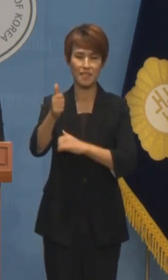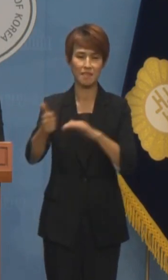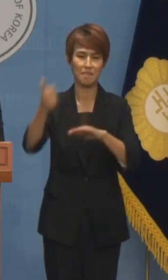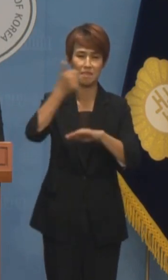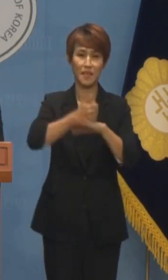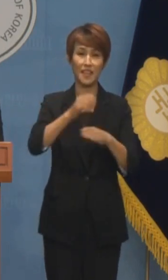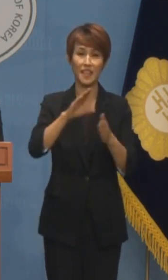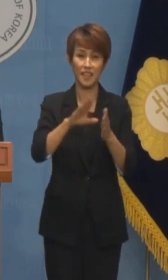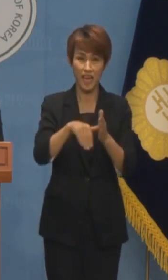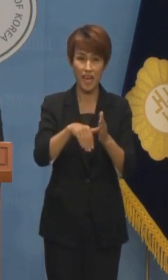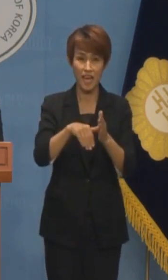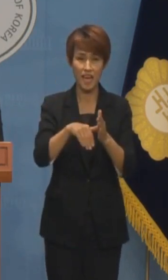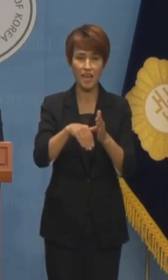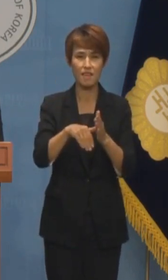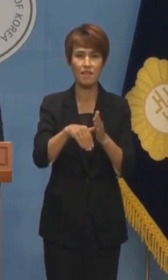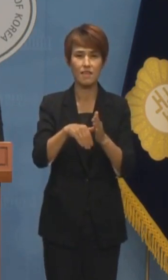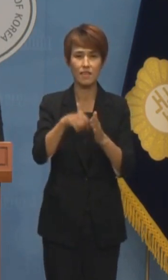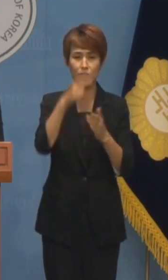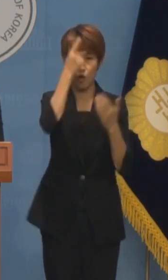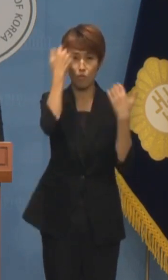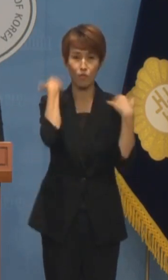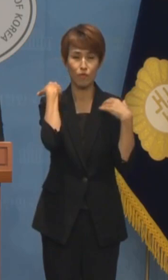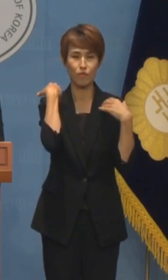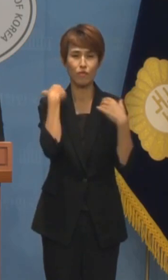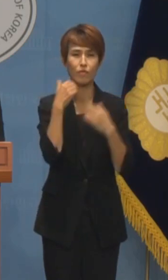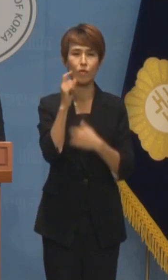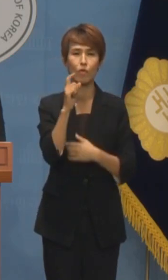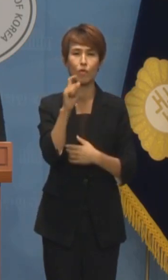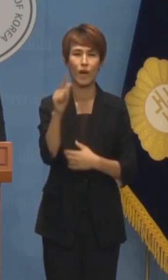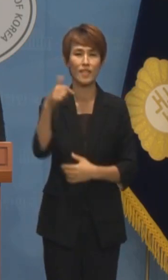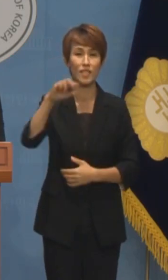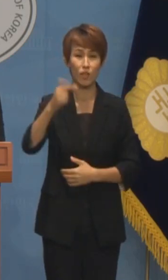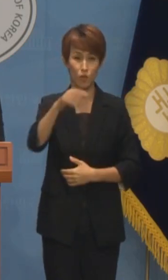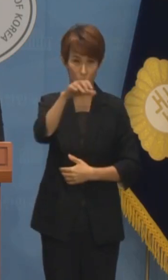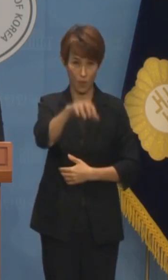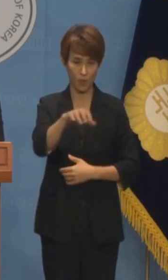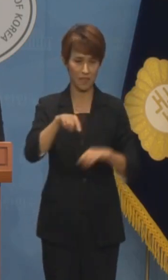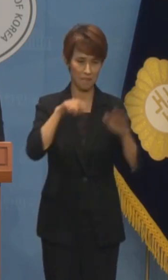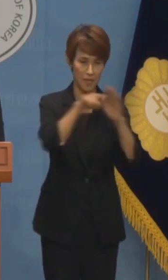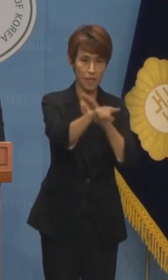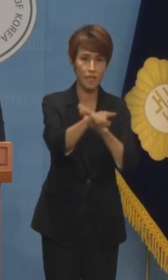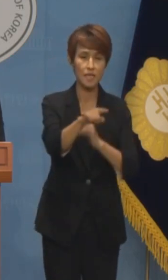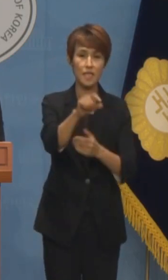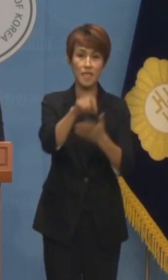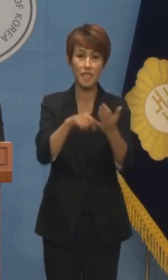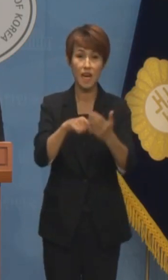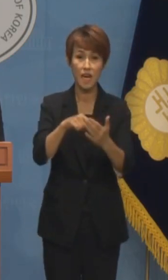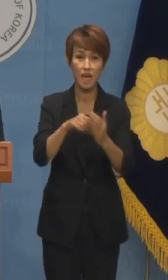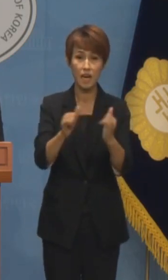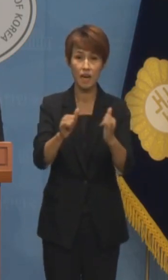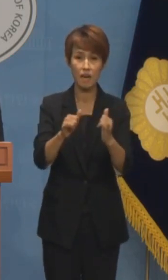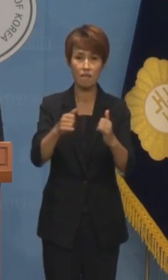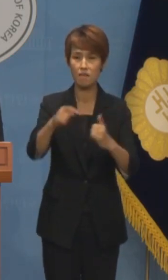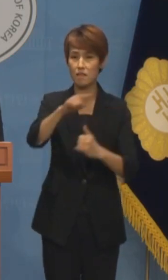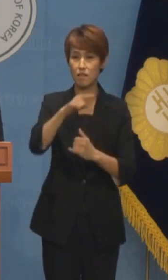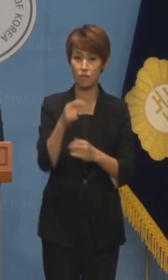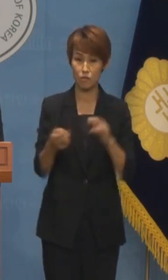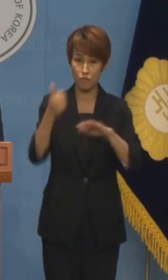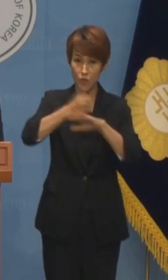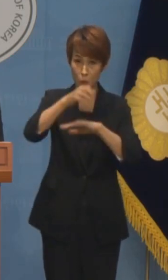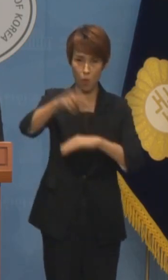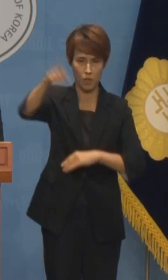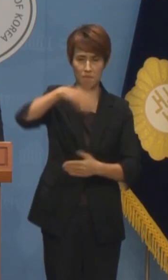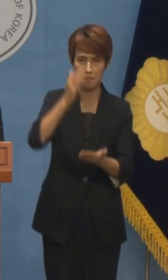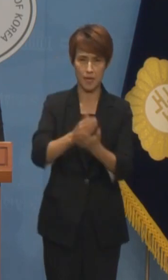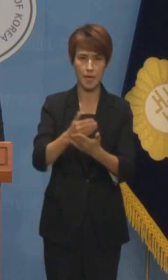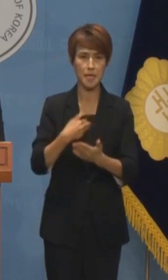허겁지겁 정부 과천청사로 달려가 기자들에게도 취임식에 오지 말라고 명령하고 자기가